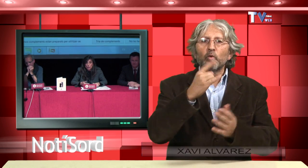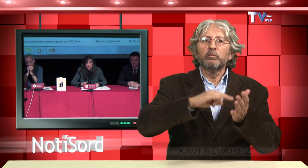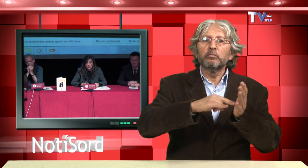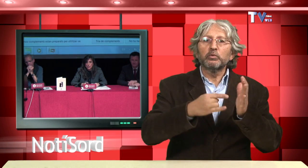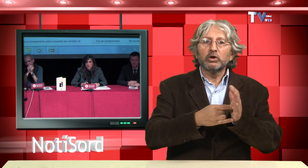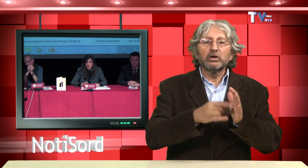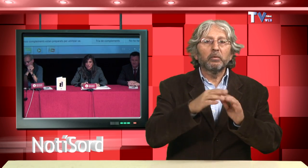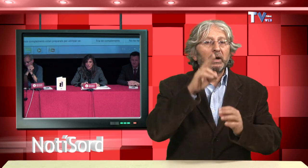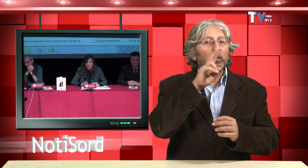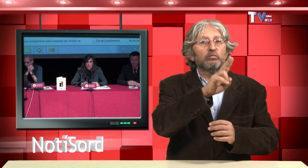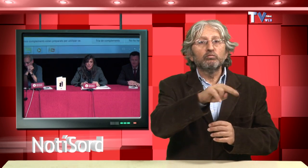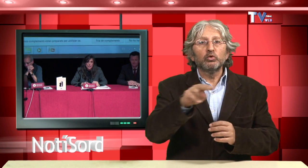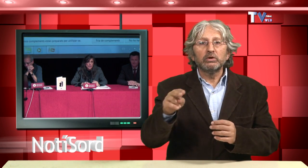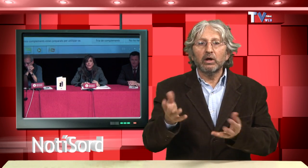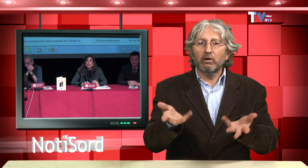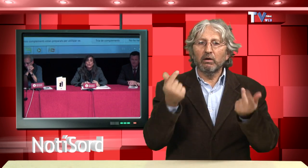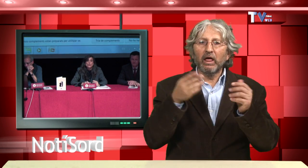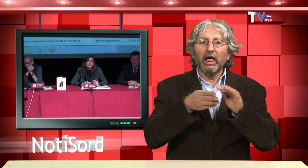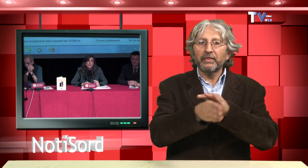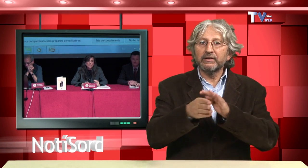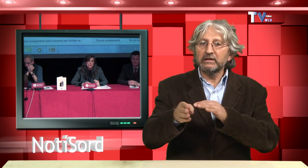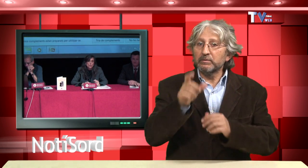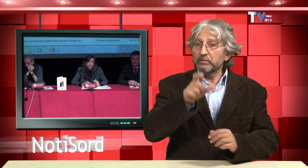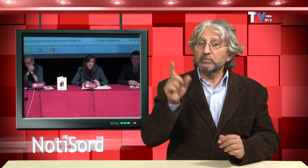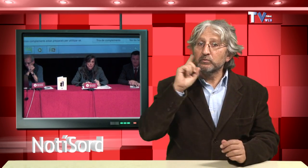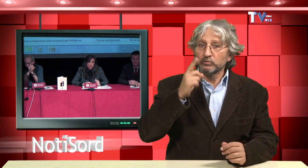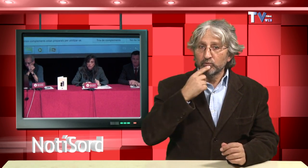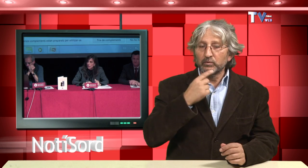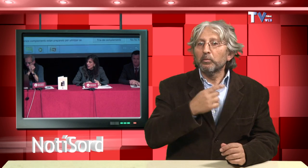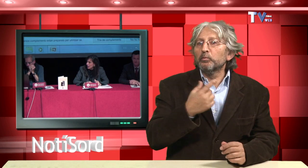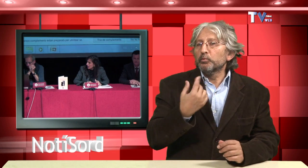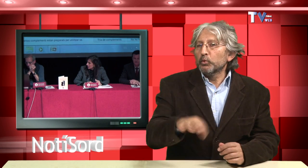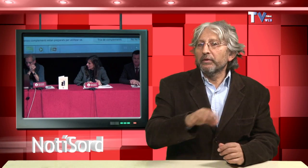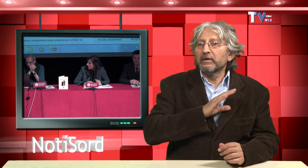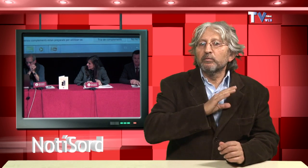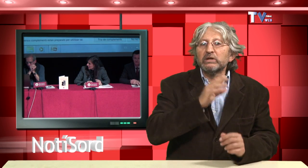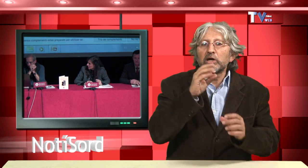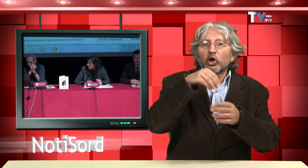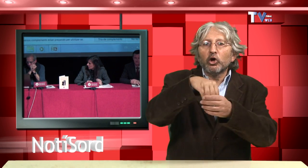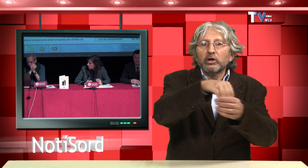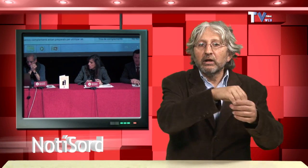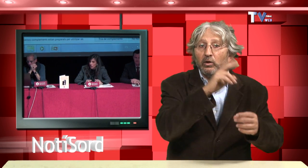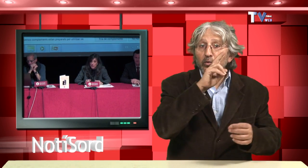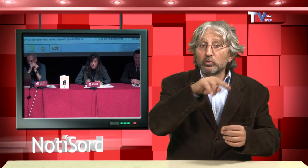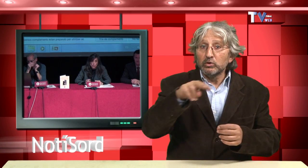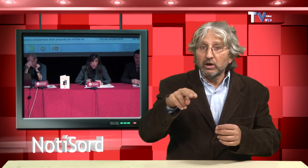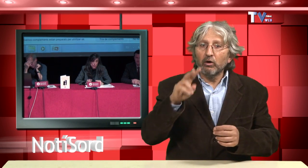Ahir es va presentar a la ciutat de Barcelona, davant els mitjans de comunicació, un projecte museístic d'accessibilitat per a les persones